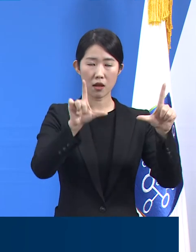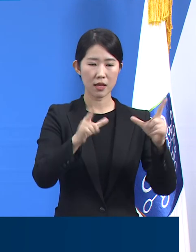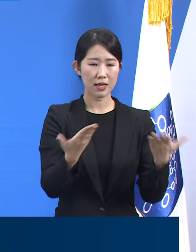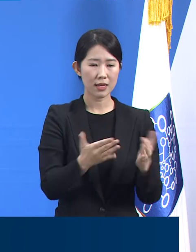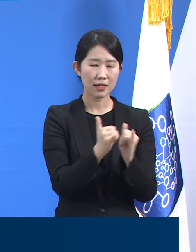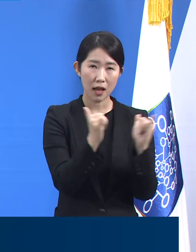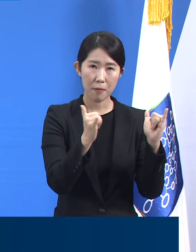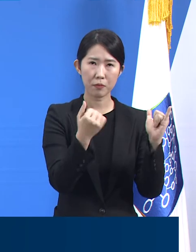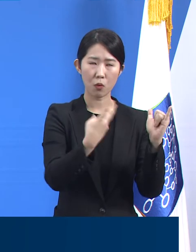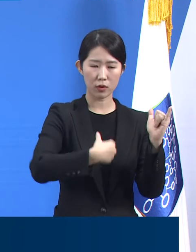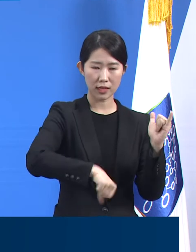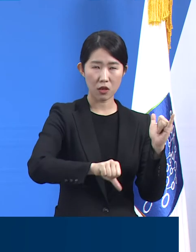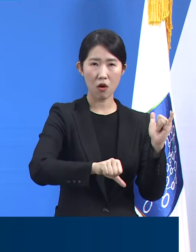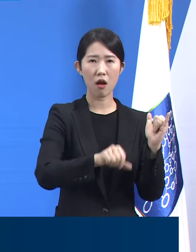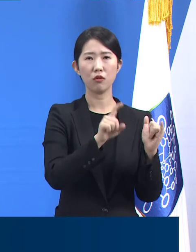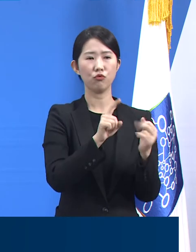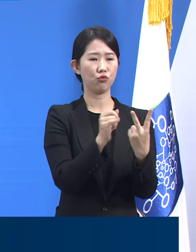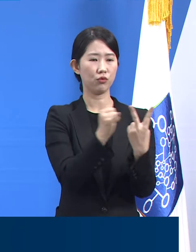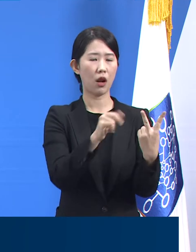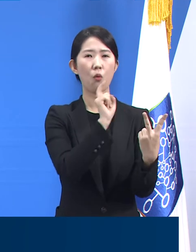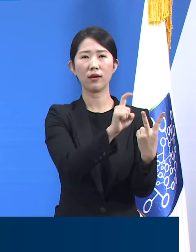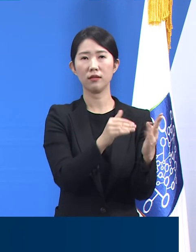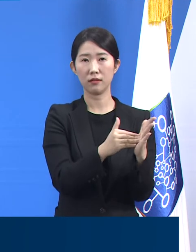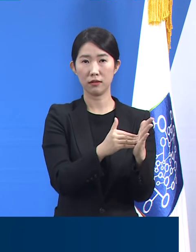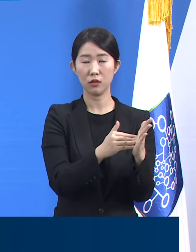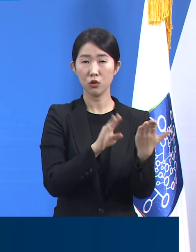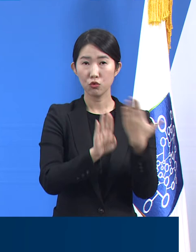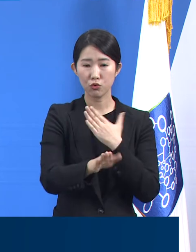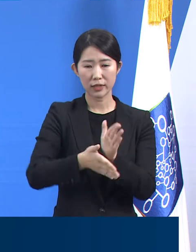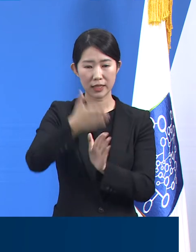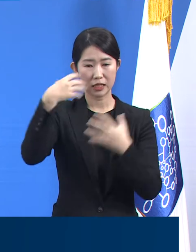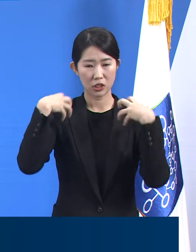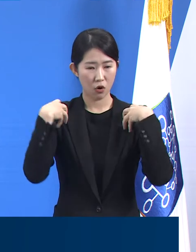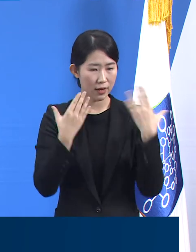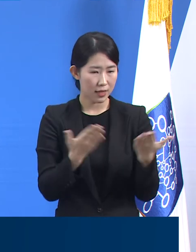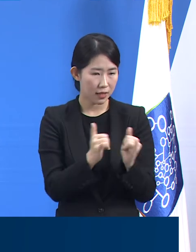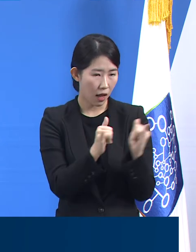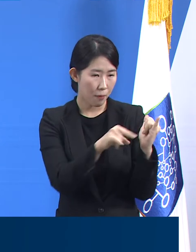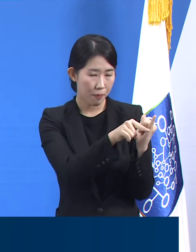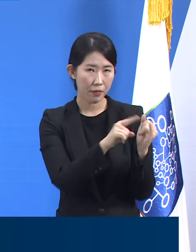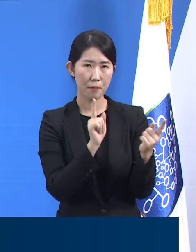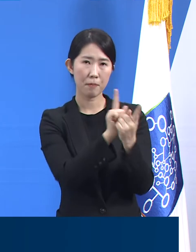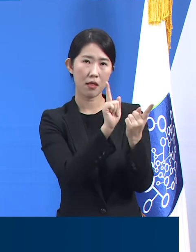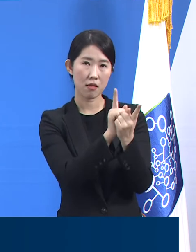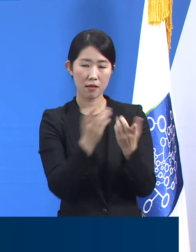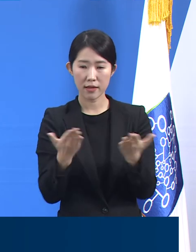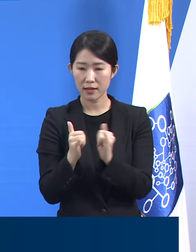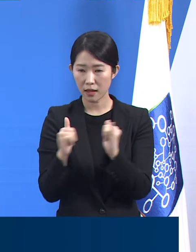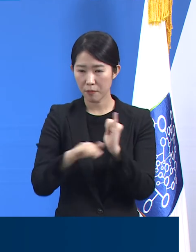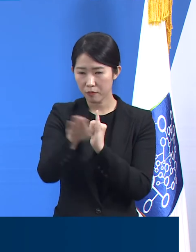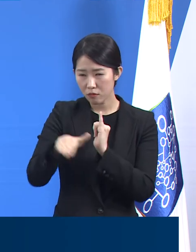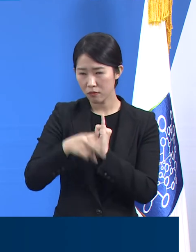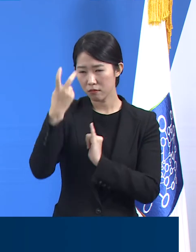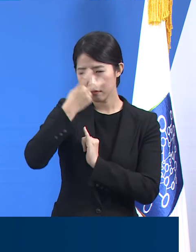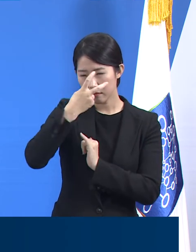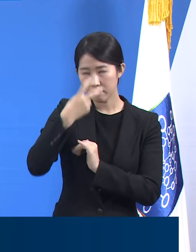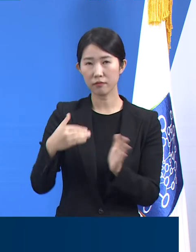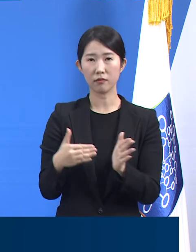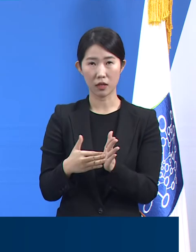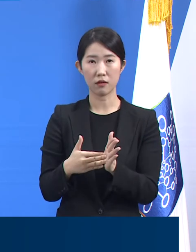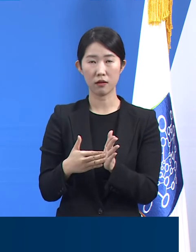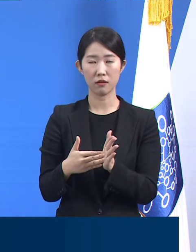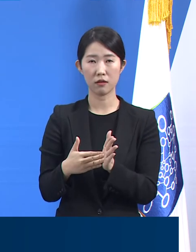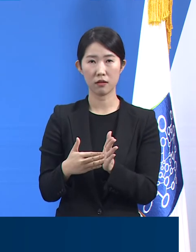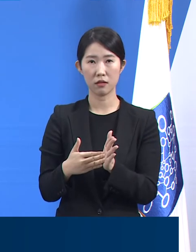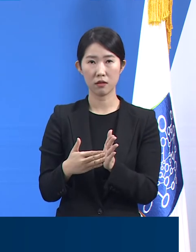확진 판정을 받은 이후 시청 직원 확진자와 접촉했던 동료 직원들을 대상으로 검사를 실시했고